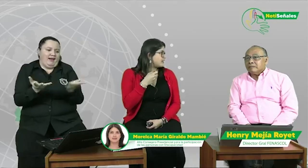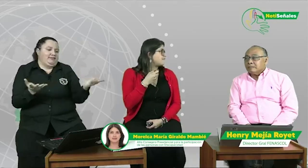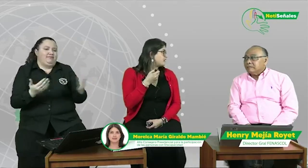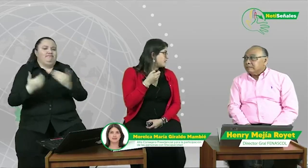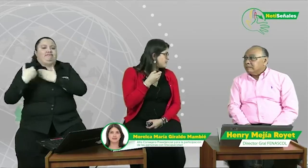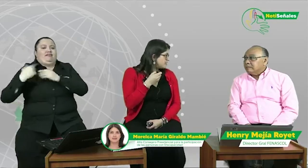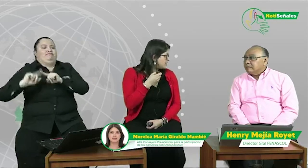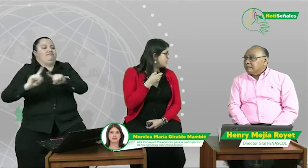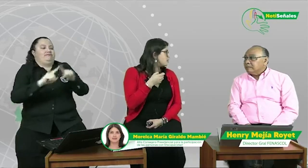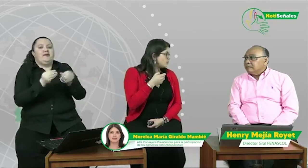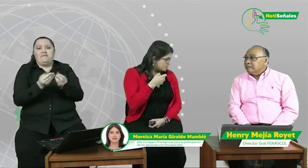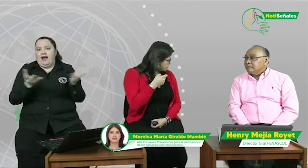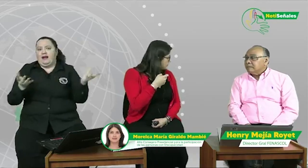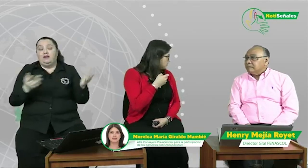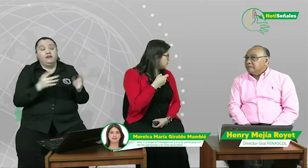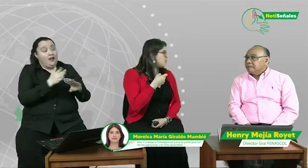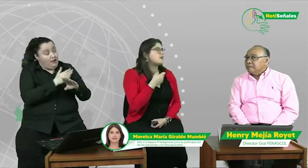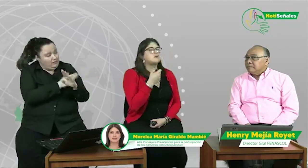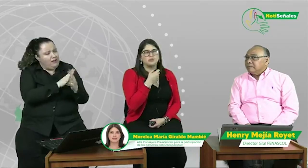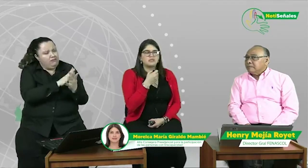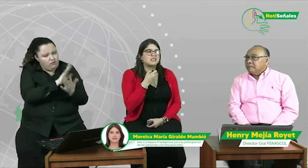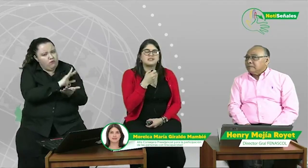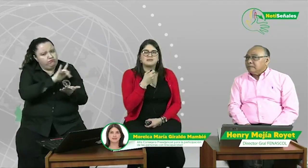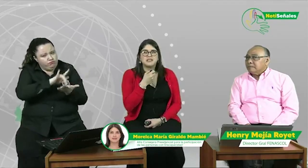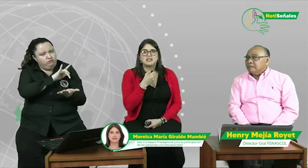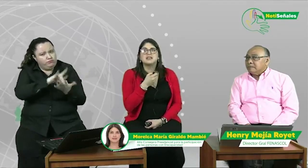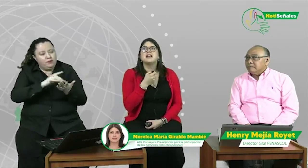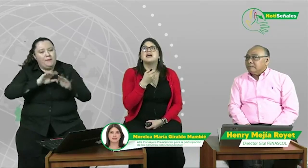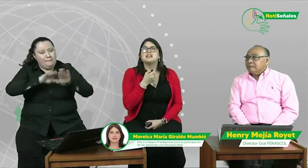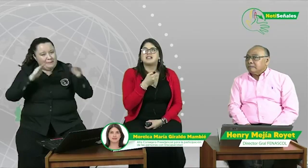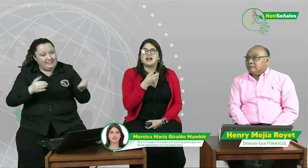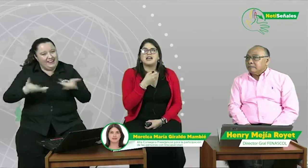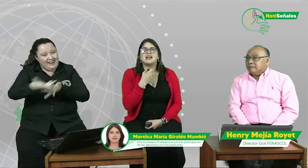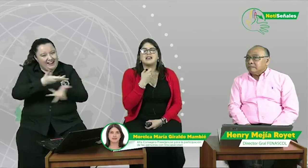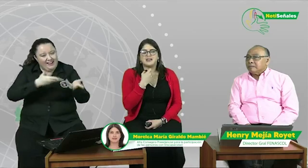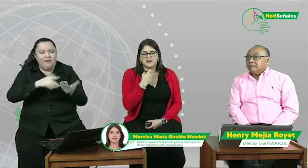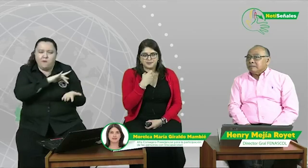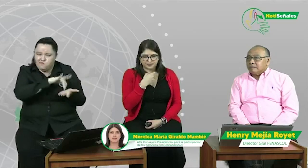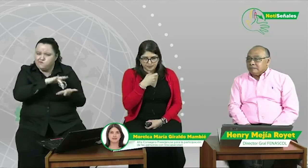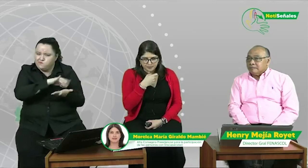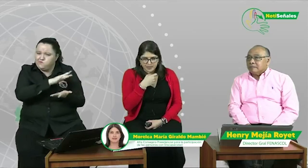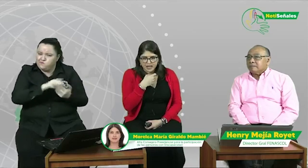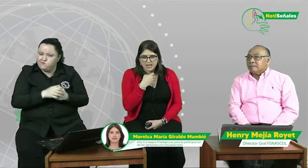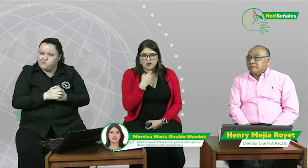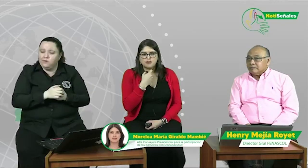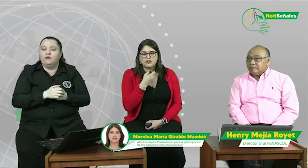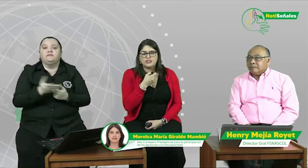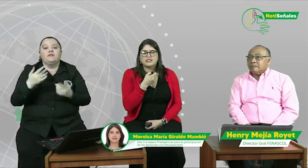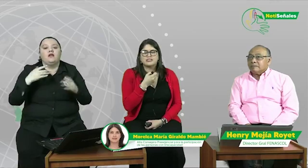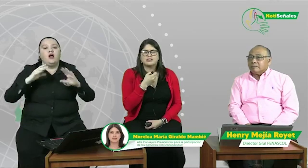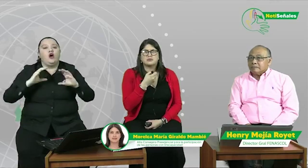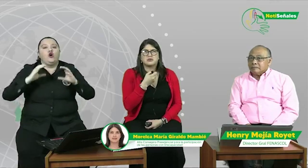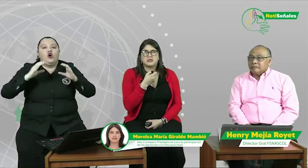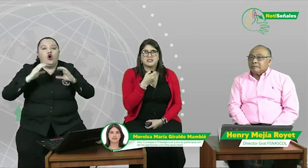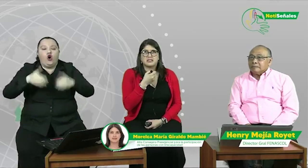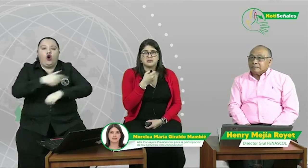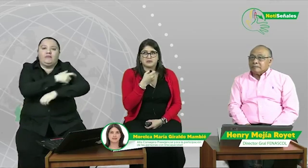efectivamente, y creo que tú has participado en muchas de esas mesas, está la comisión interinstitucional, si no estoy mal,